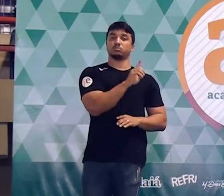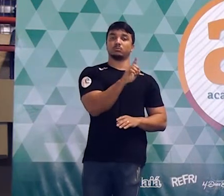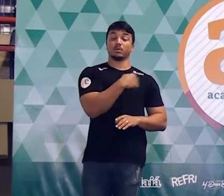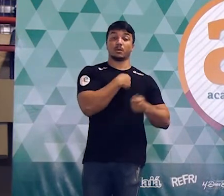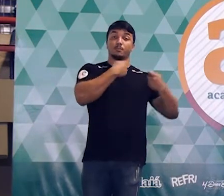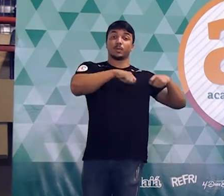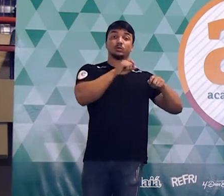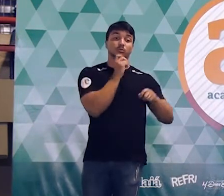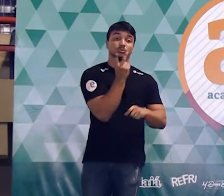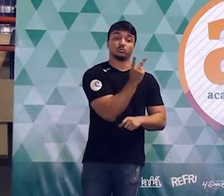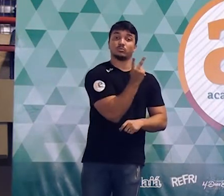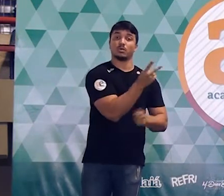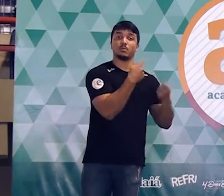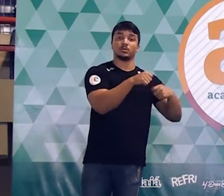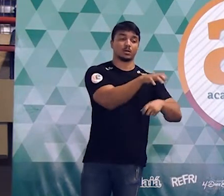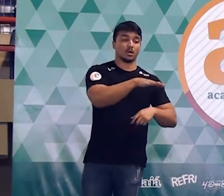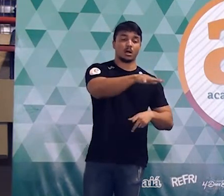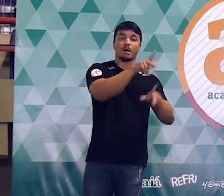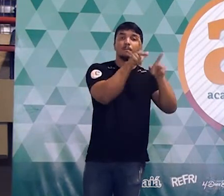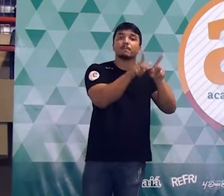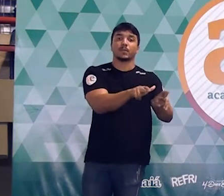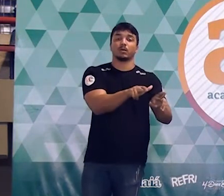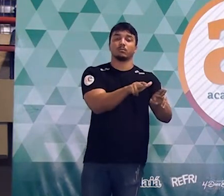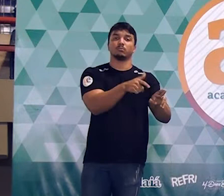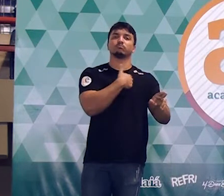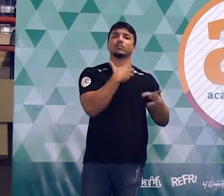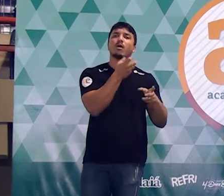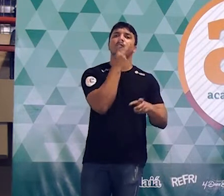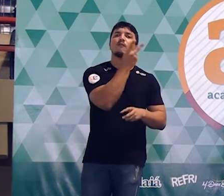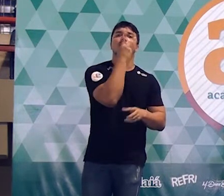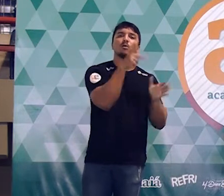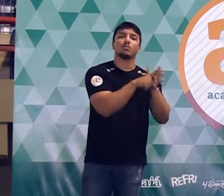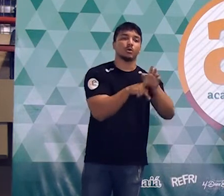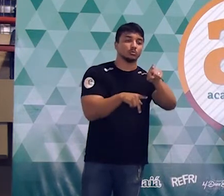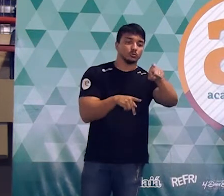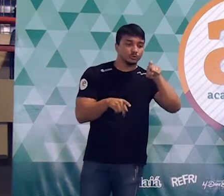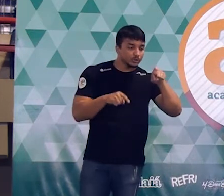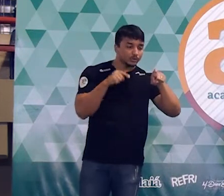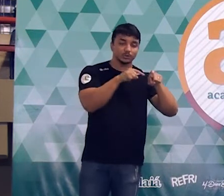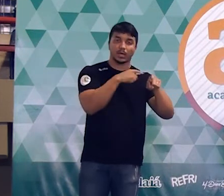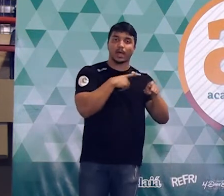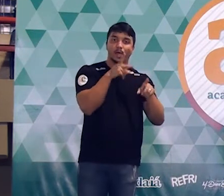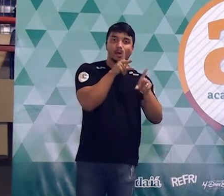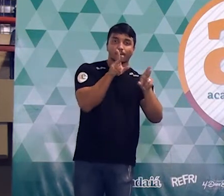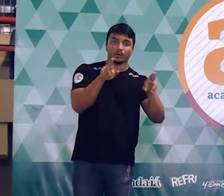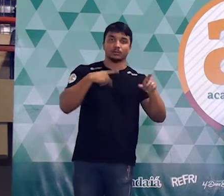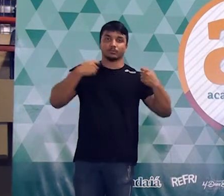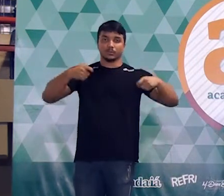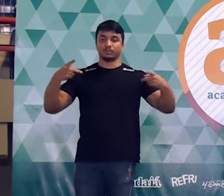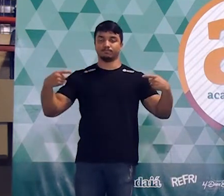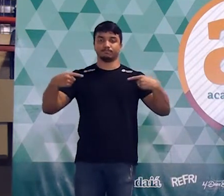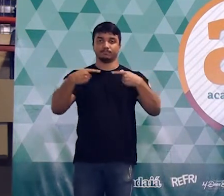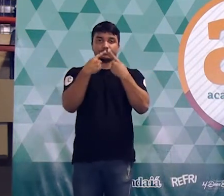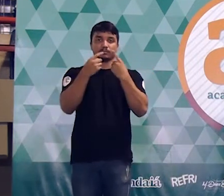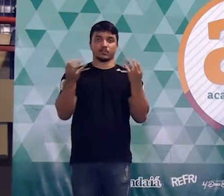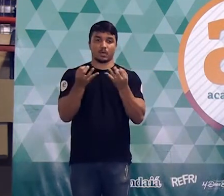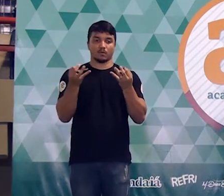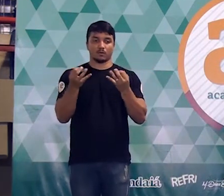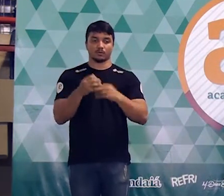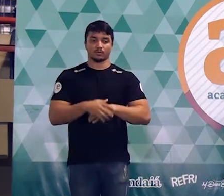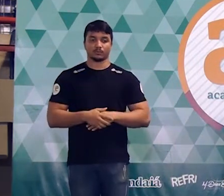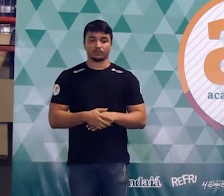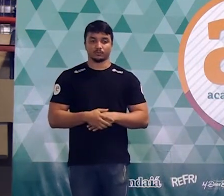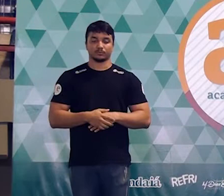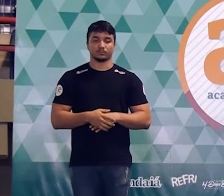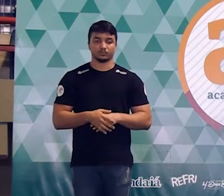que os dois tenham a mesma área e quero determinar qual é o valor do X para que essa igualdade seja satisfeita. Então vejamos lá como é